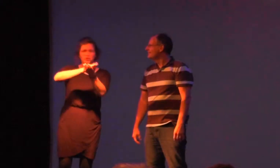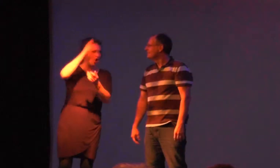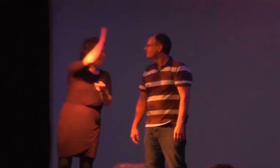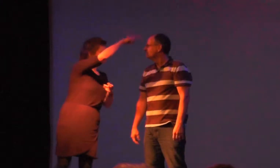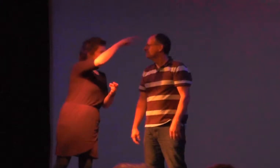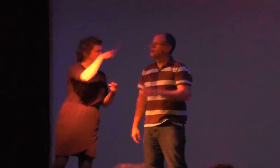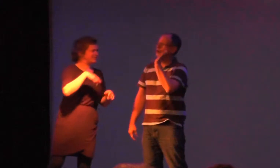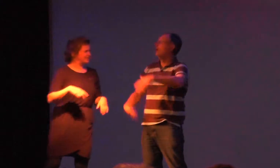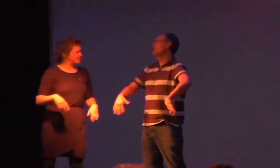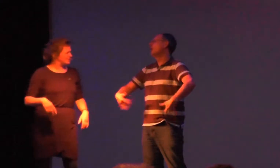Ja,